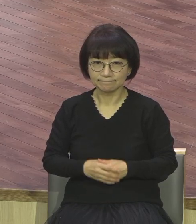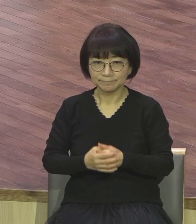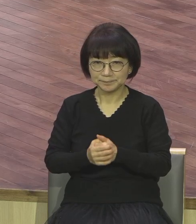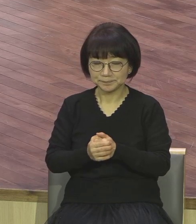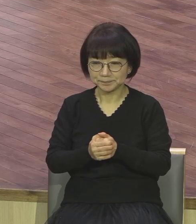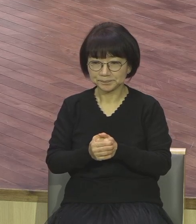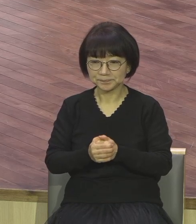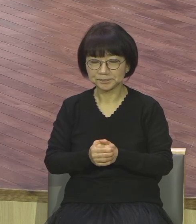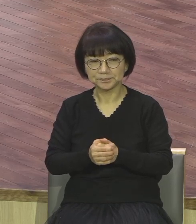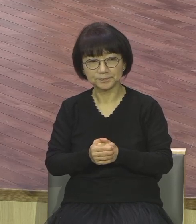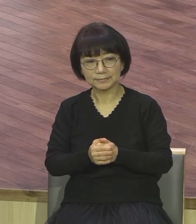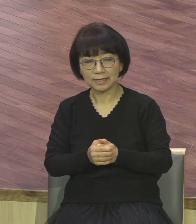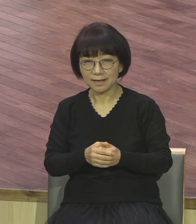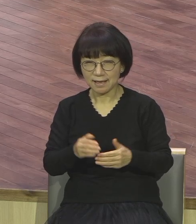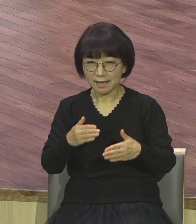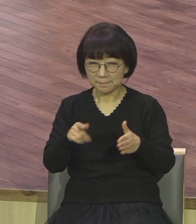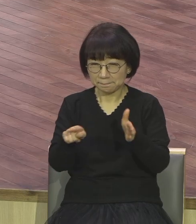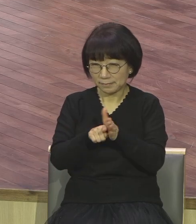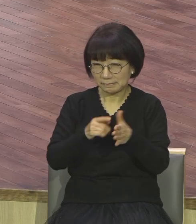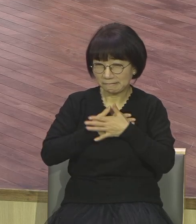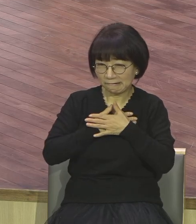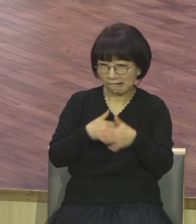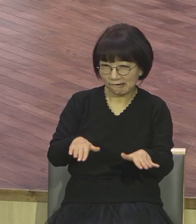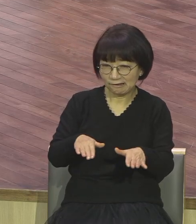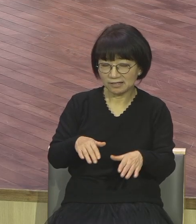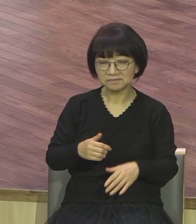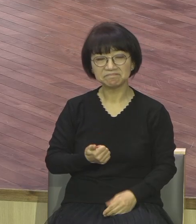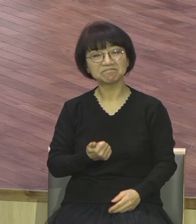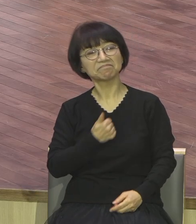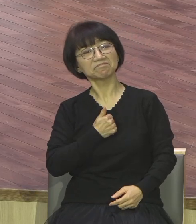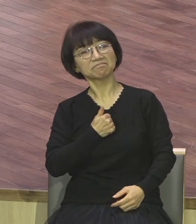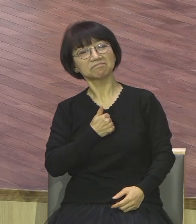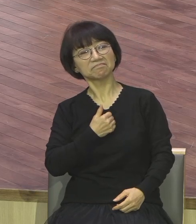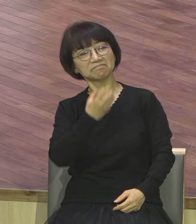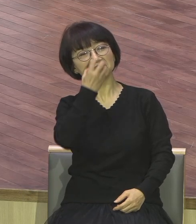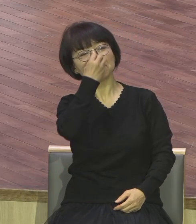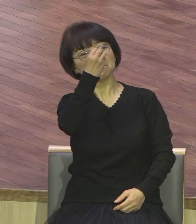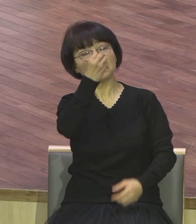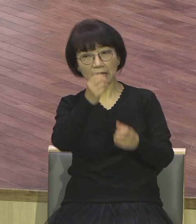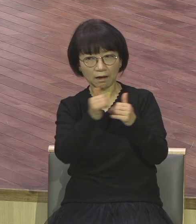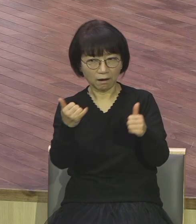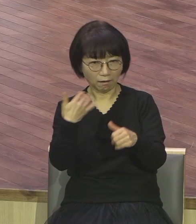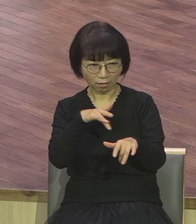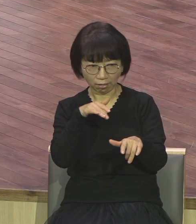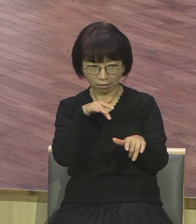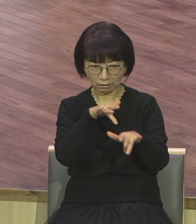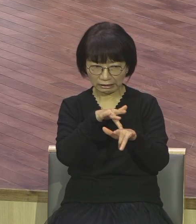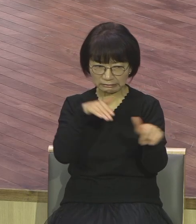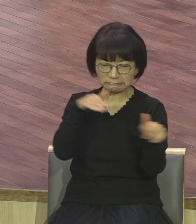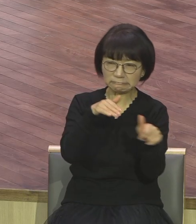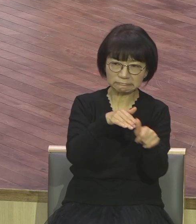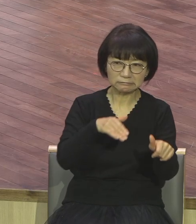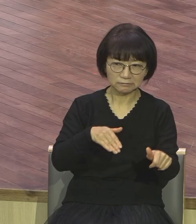계속해서 계모하게 그렇게 방해 공격합니다 사실 우리가 쉽게 가라지를 구별하기는 어려워요